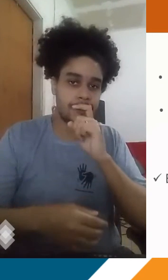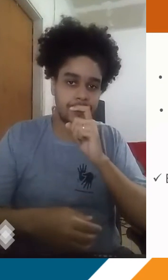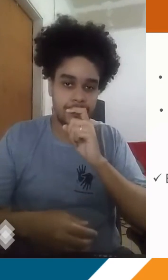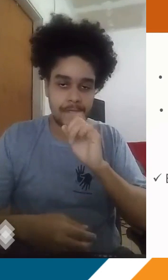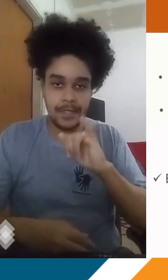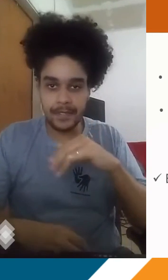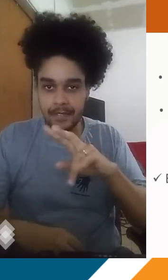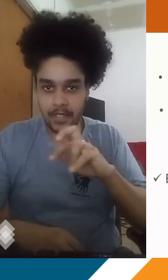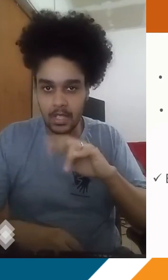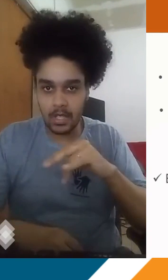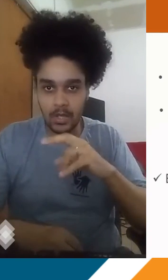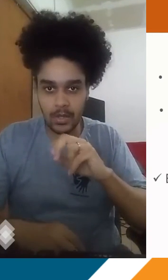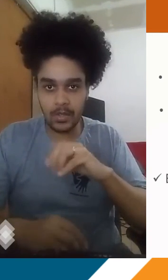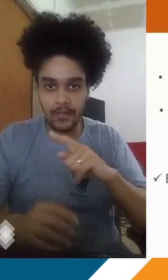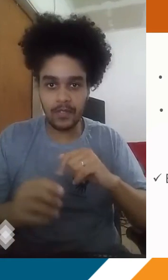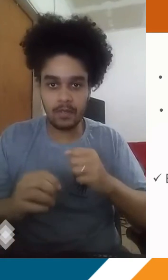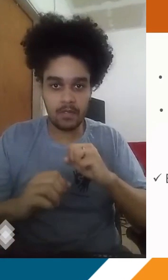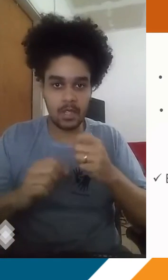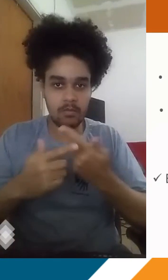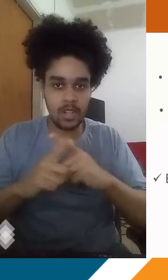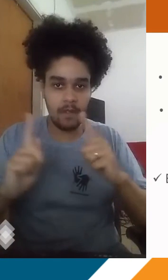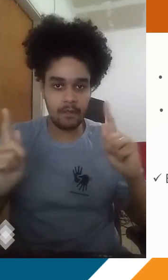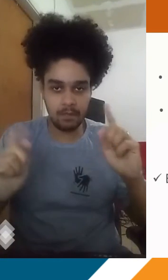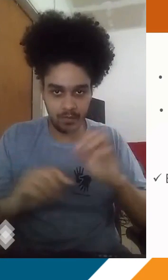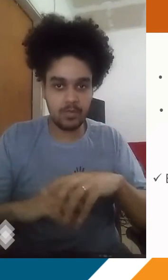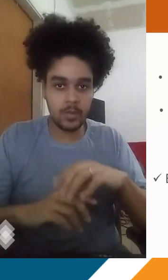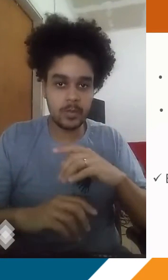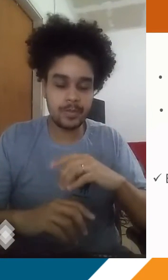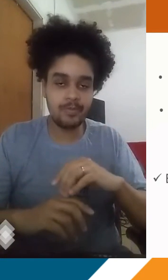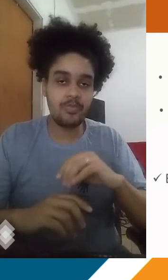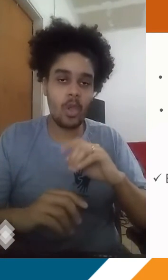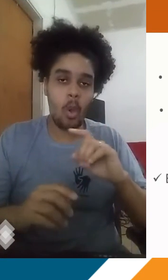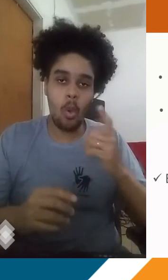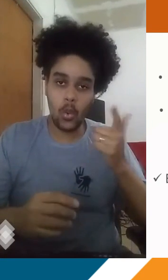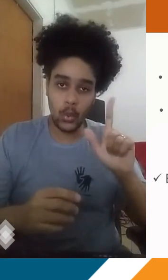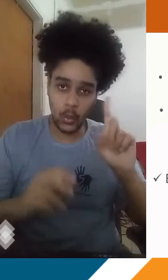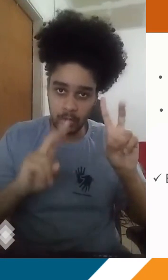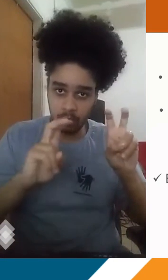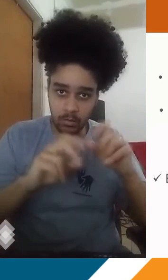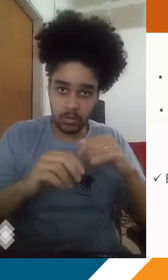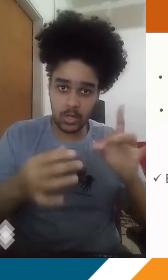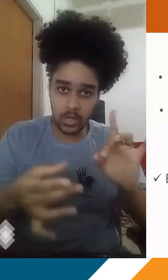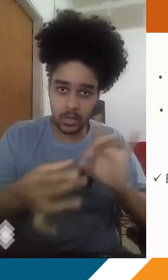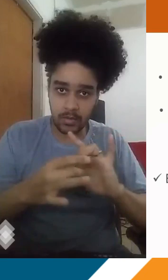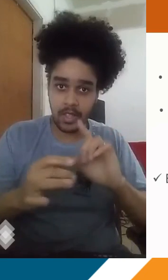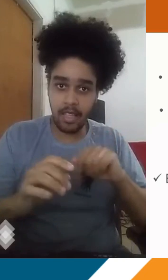perdendo muita temperatura, então, são fatores aí do inverno que vão agravar esse processo da inversão